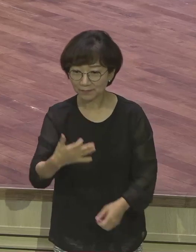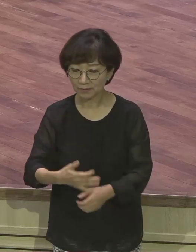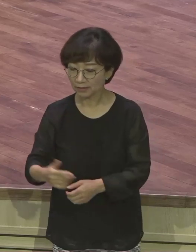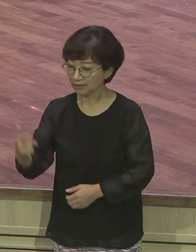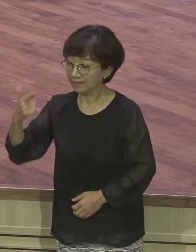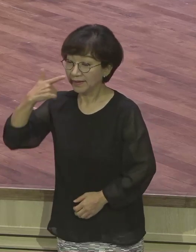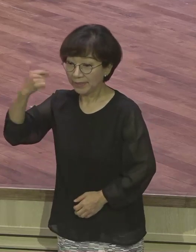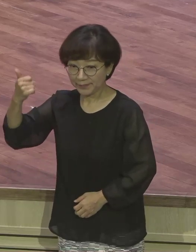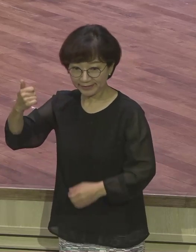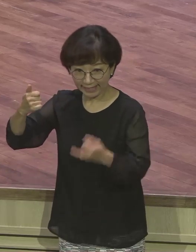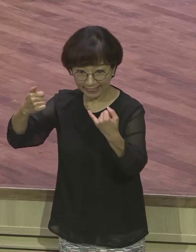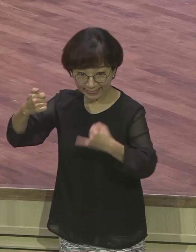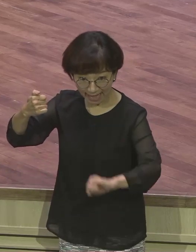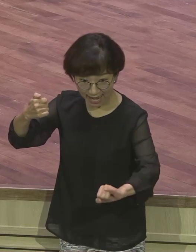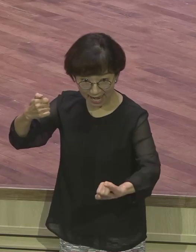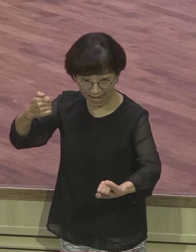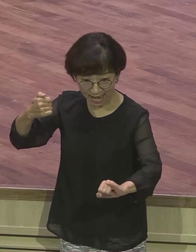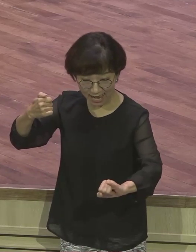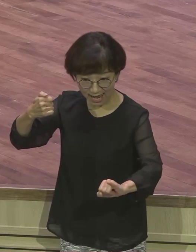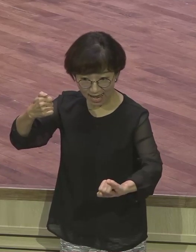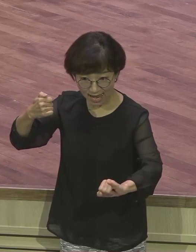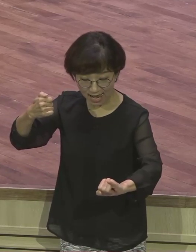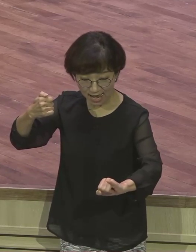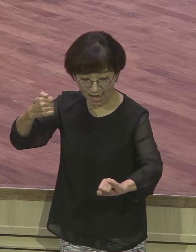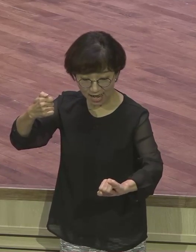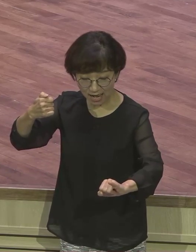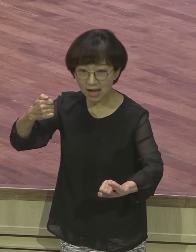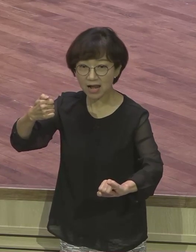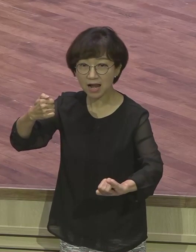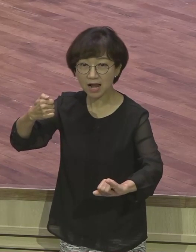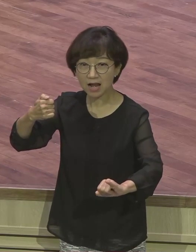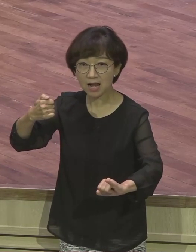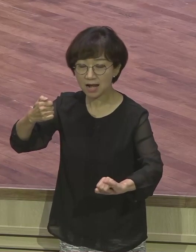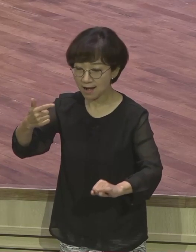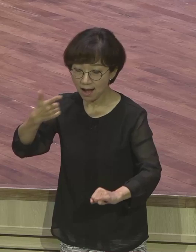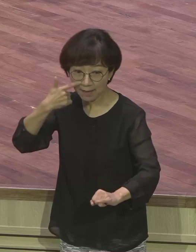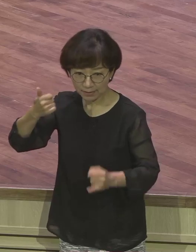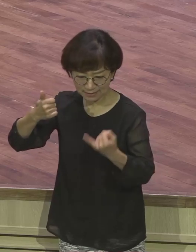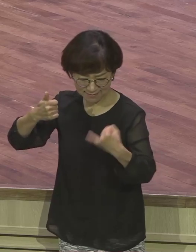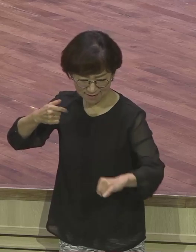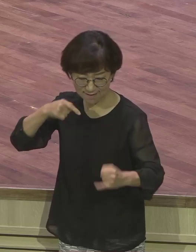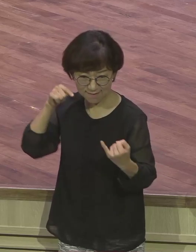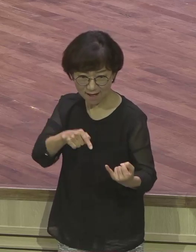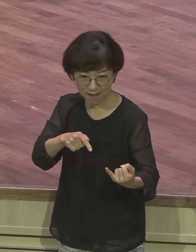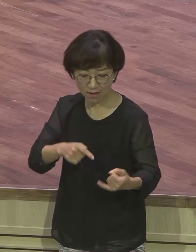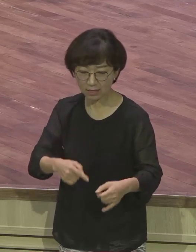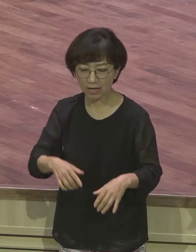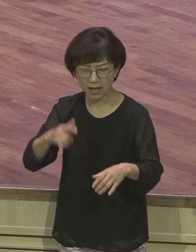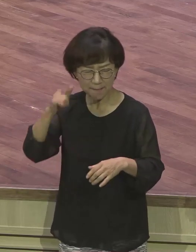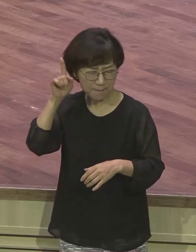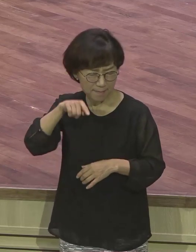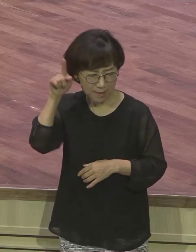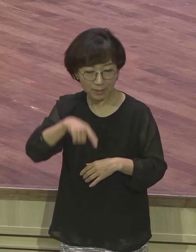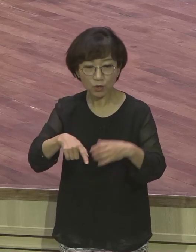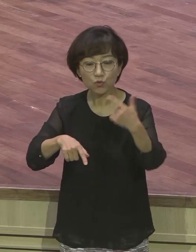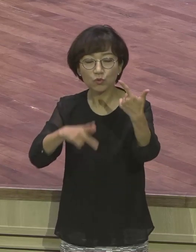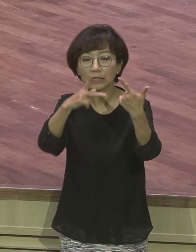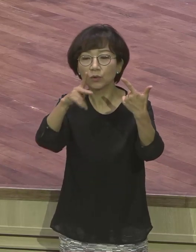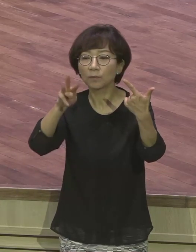하루에 하루에 하루에 빠지고 하루에 빠지고 6키로 걷게 하는 거예요 그리고 이거 3천 이거 뭡니까 이거